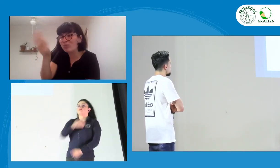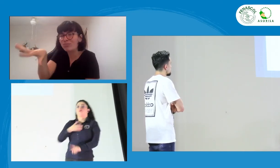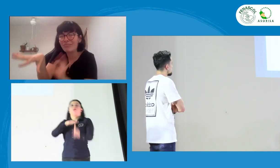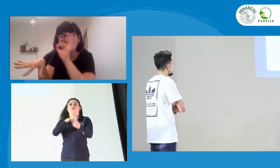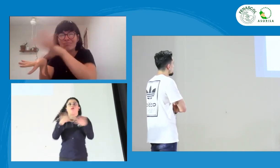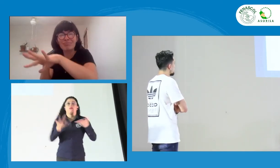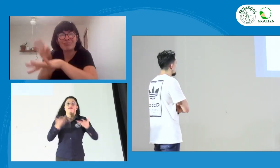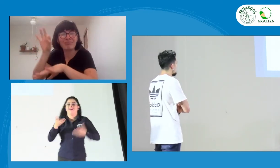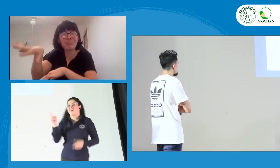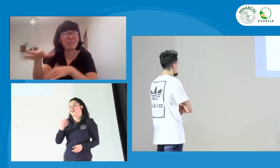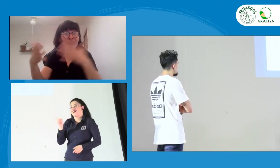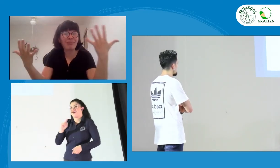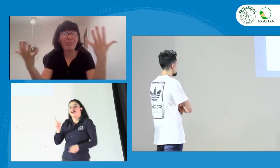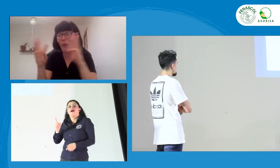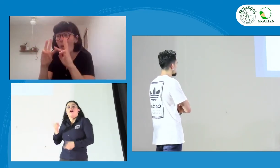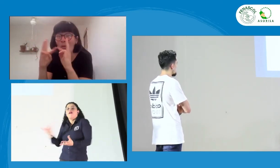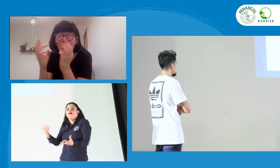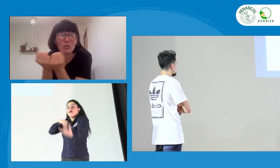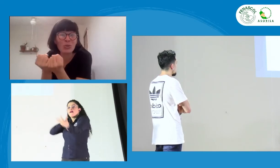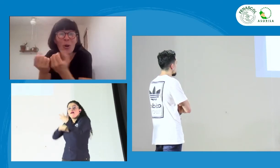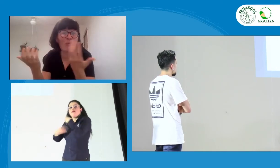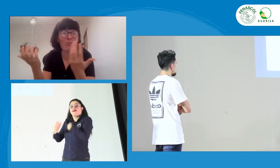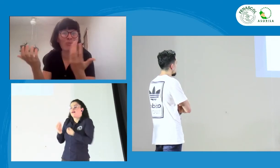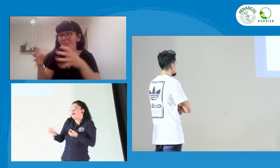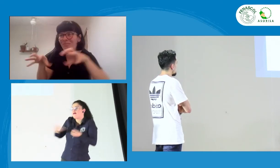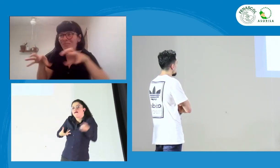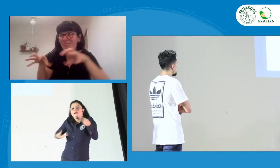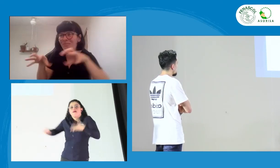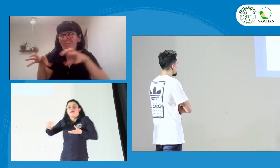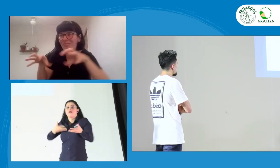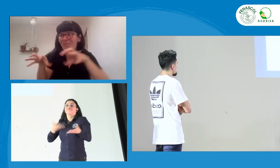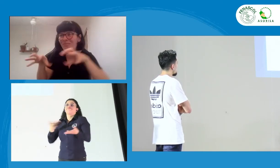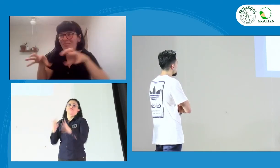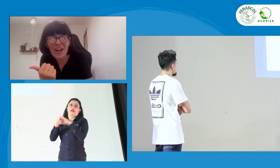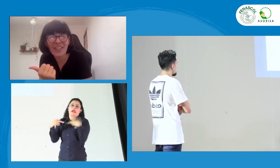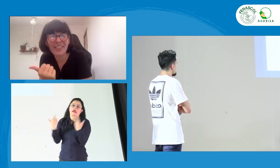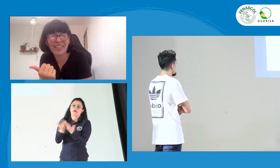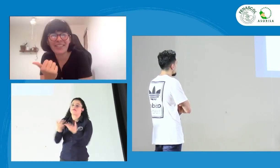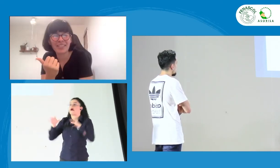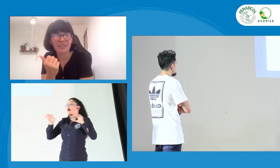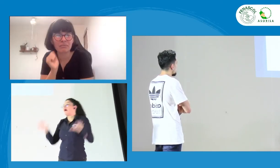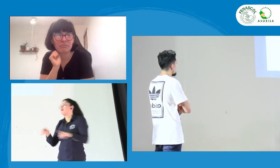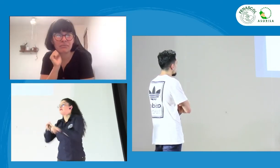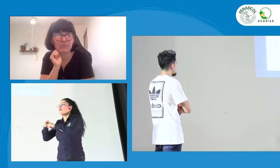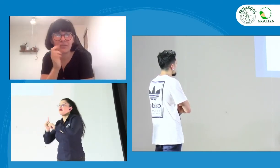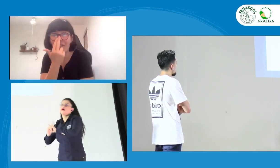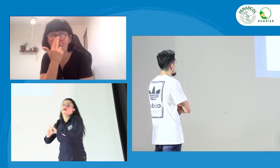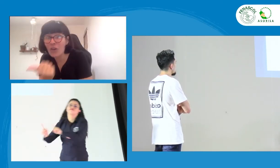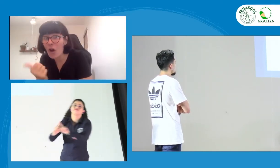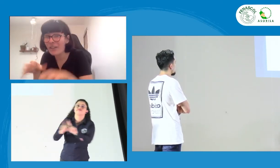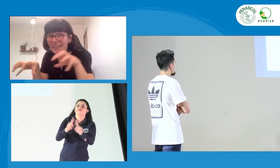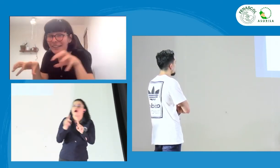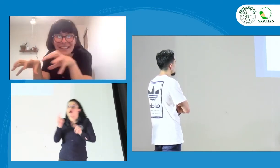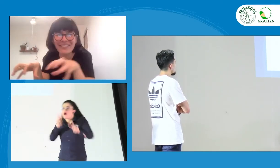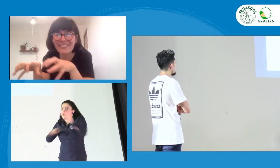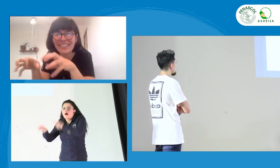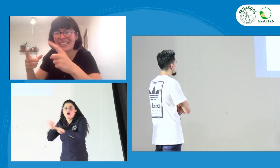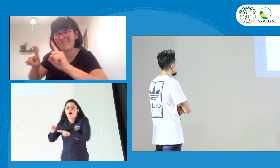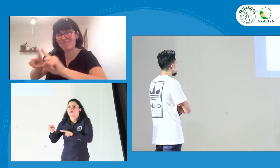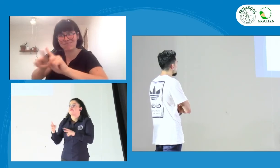niños vayan a esta clase de espacios, sino que les vamos a dar ese capital semilla. Esas actividades desde el principio, que